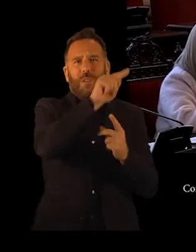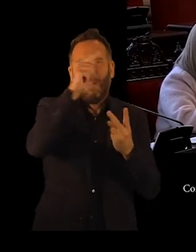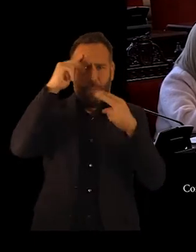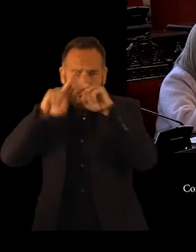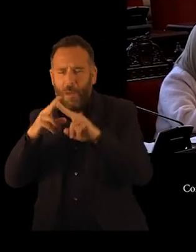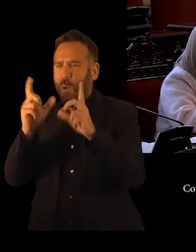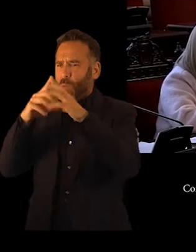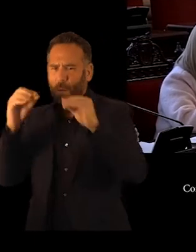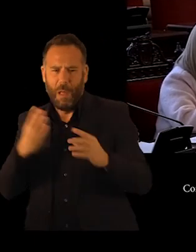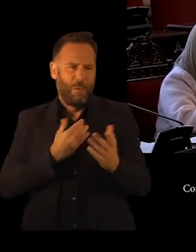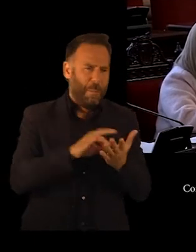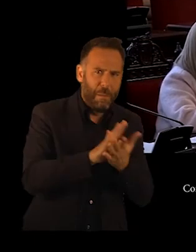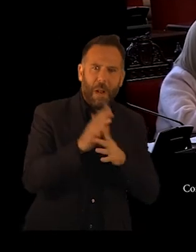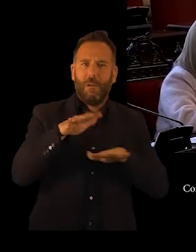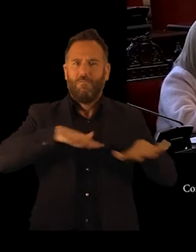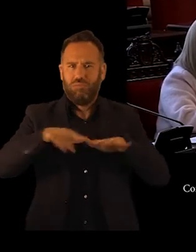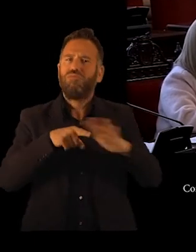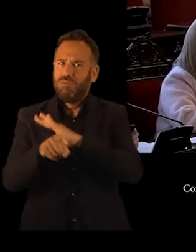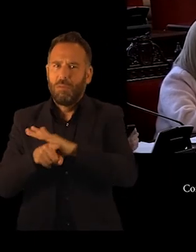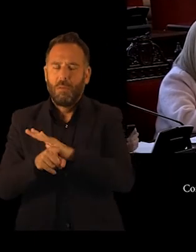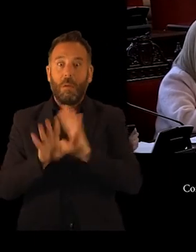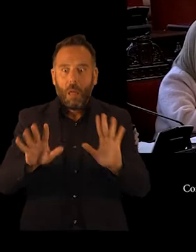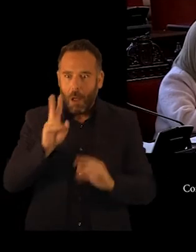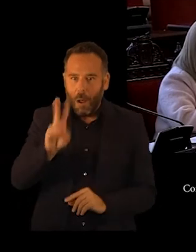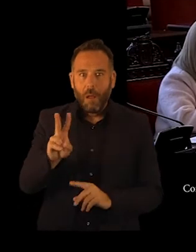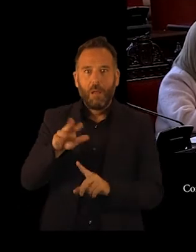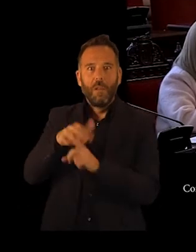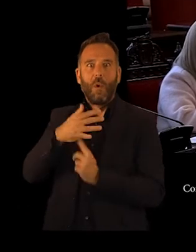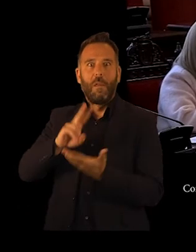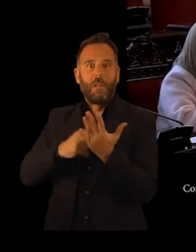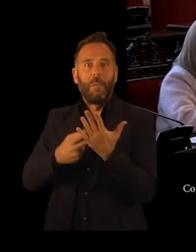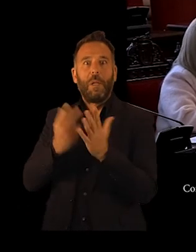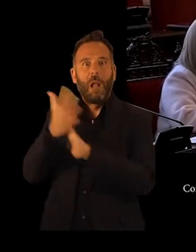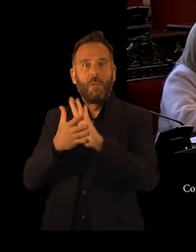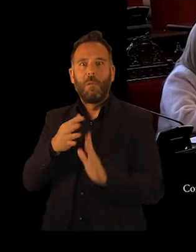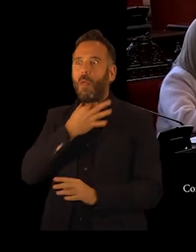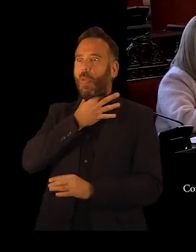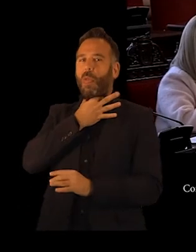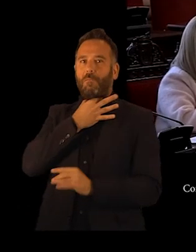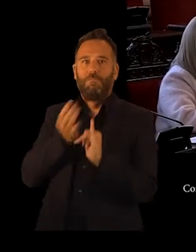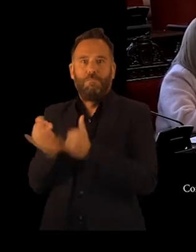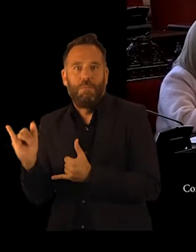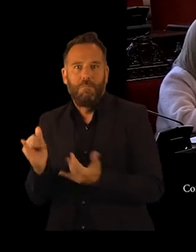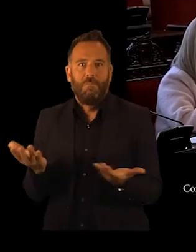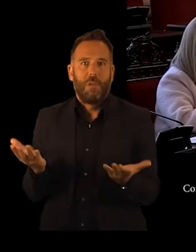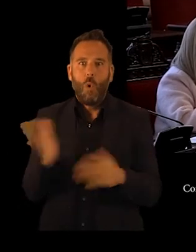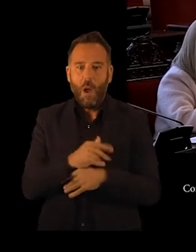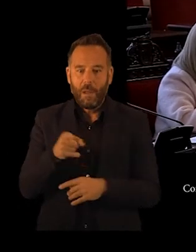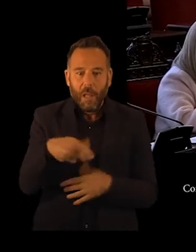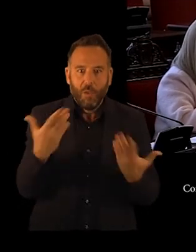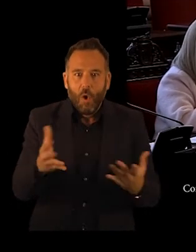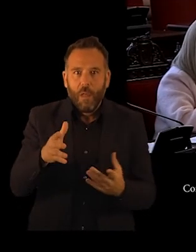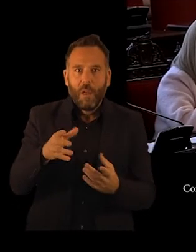Desgraciadamente, esta situación laboral de los intérpretes de lengua de signo ya no es que sea insostenible, es que no existe,